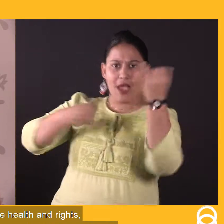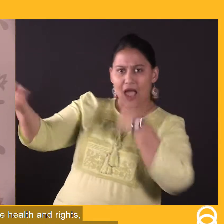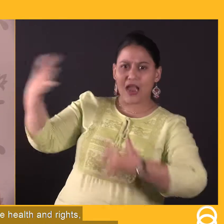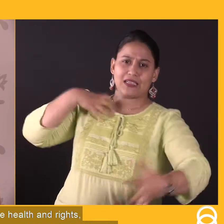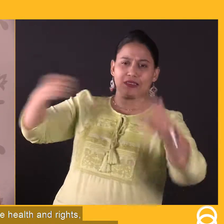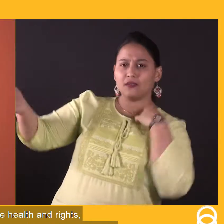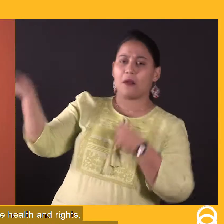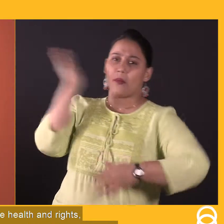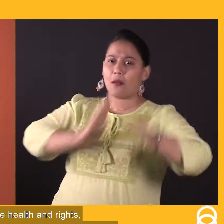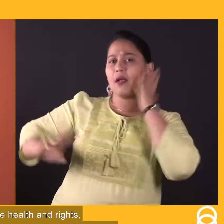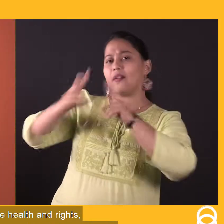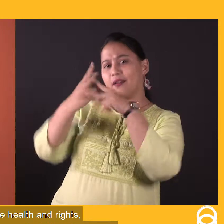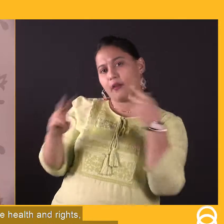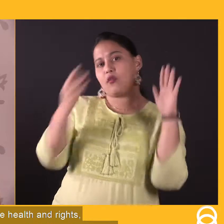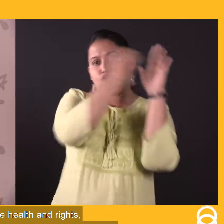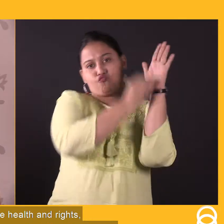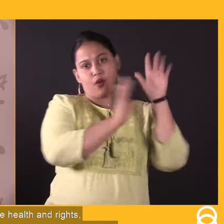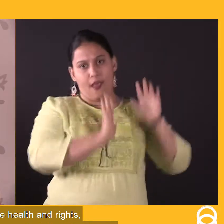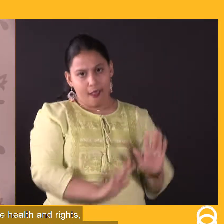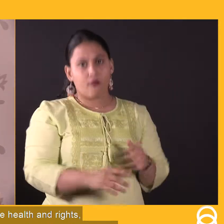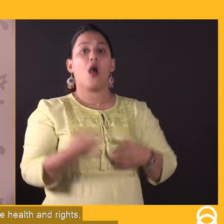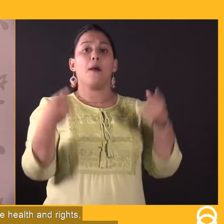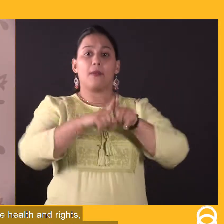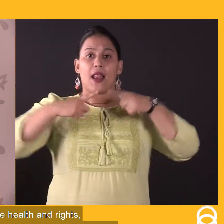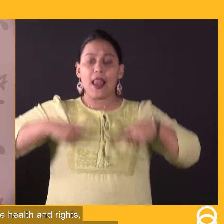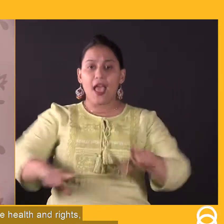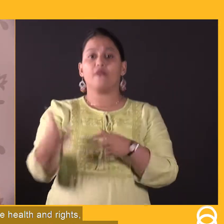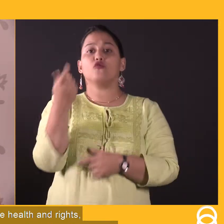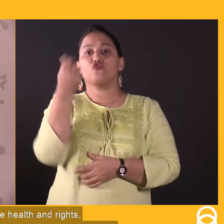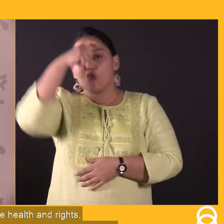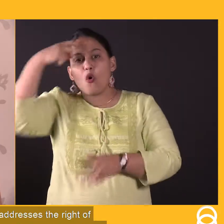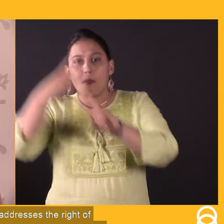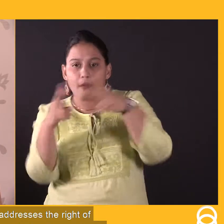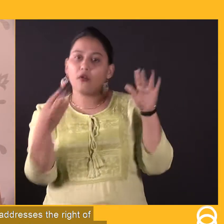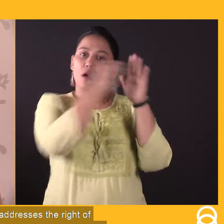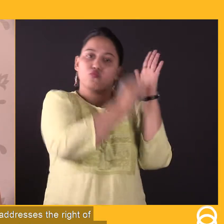का अधिकार के बारे में बात की गयी है और आजी विका के बारे में विसेस परावधन किया गई